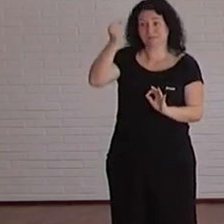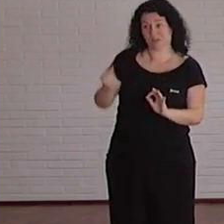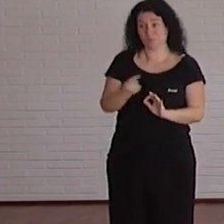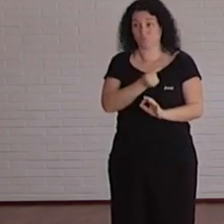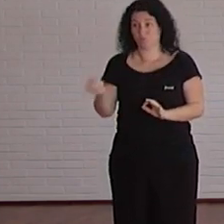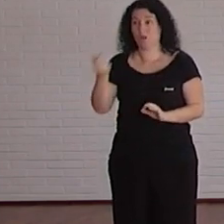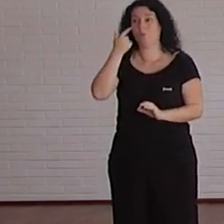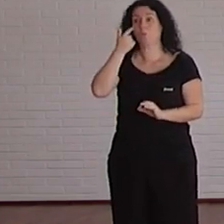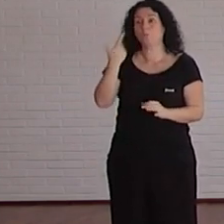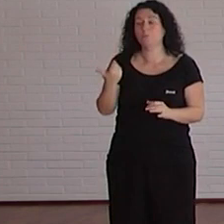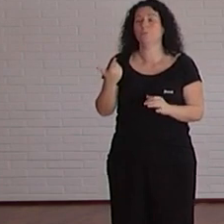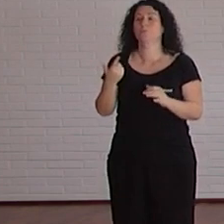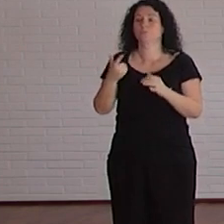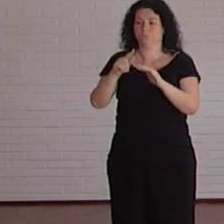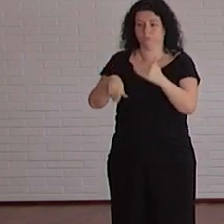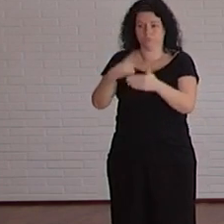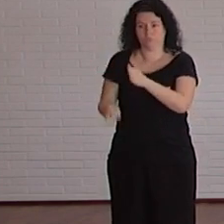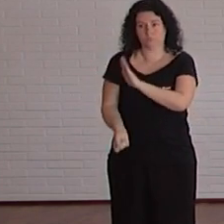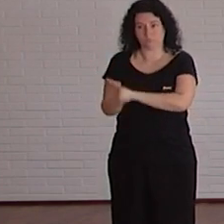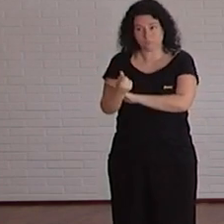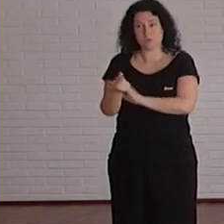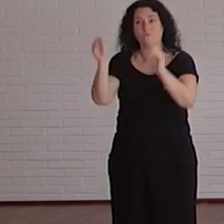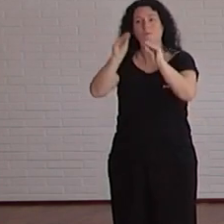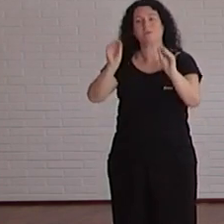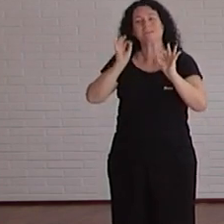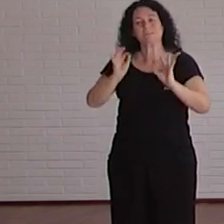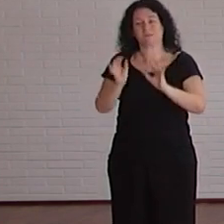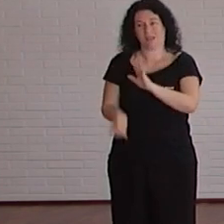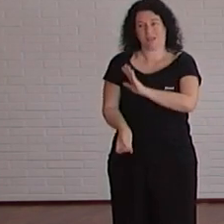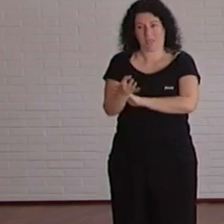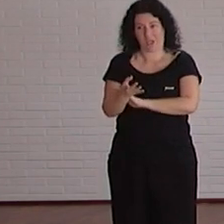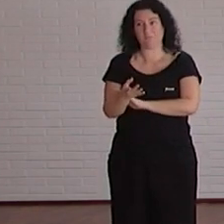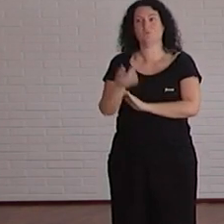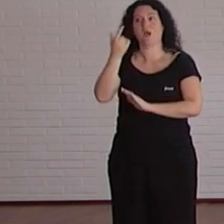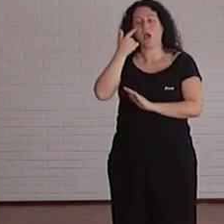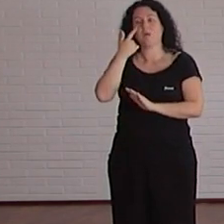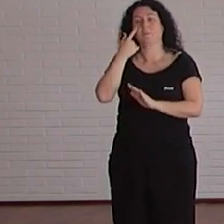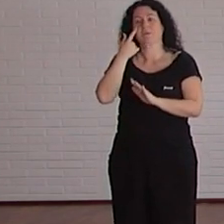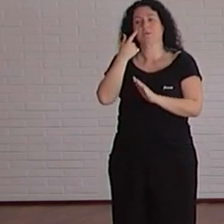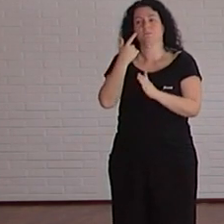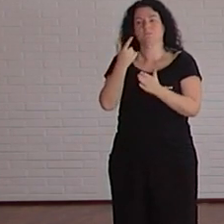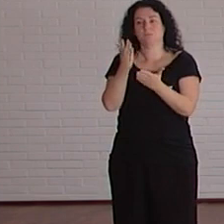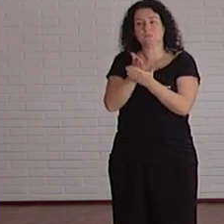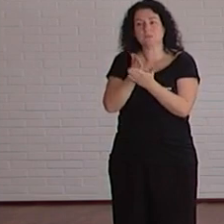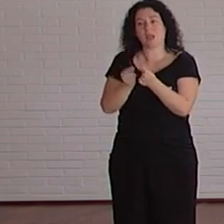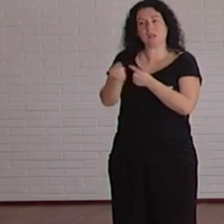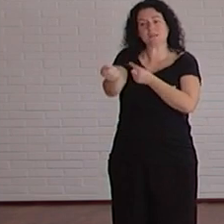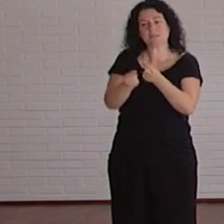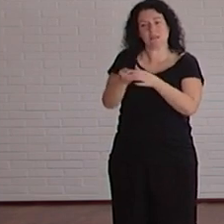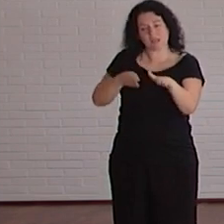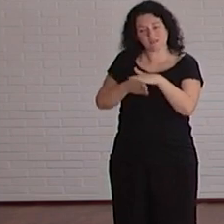vamos a crear una formación específica sobre cómo hacer la educación a distancia accesible desde cómo crear la página web